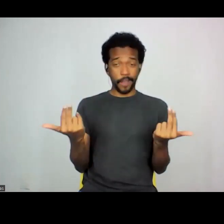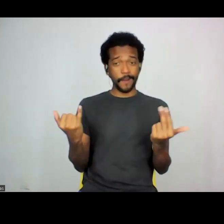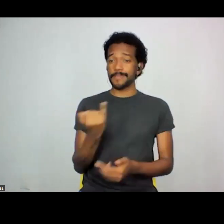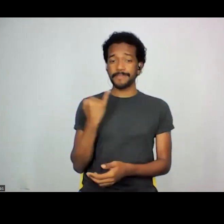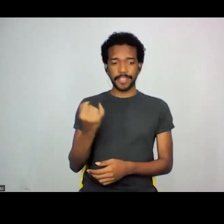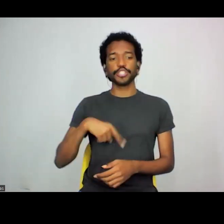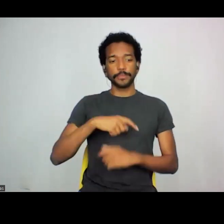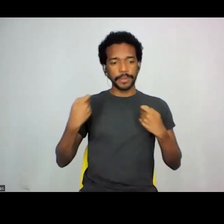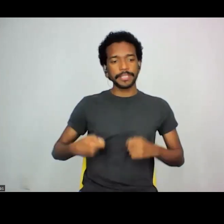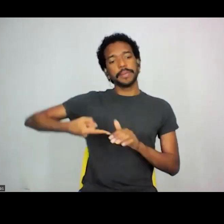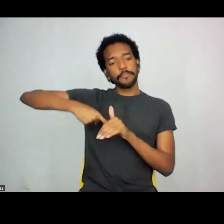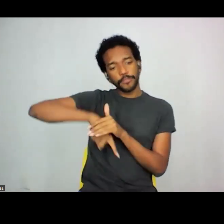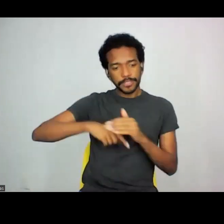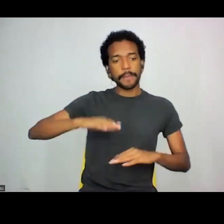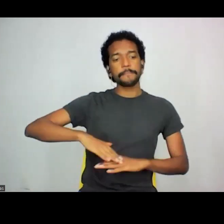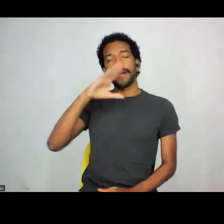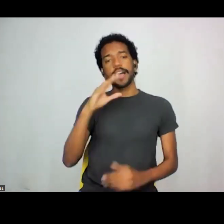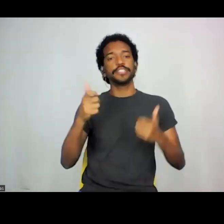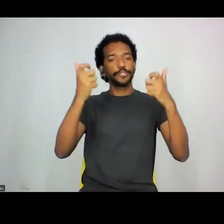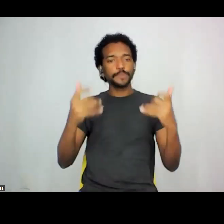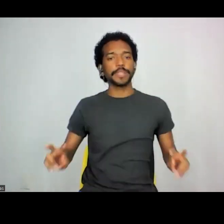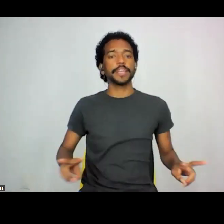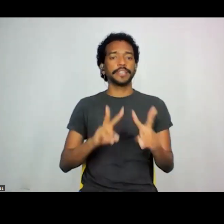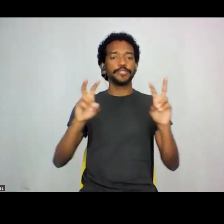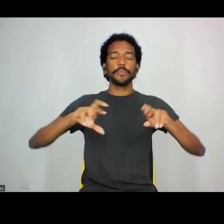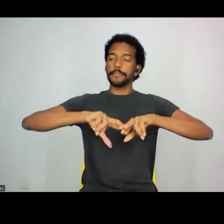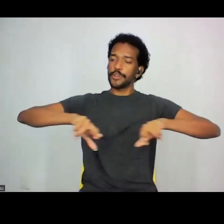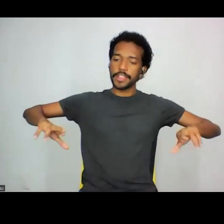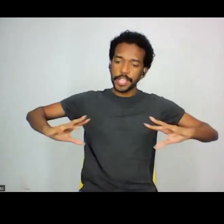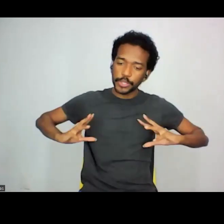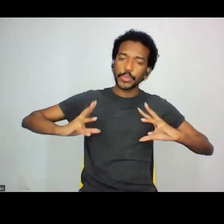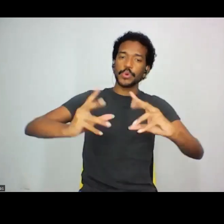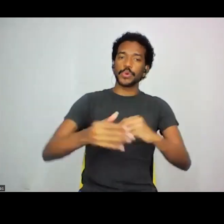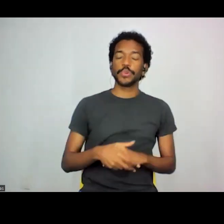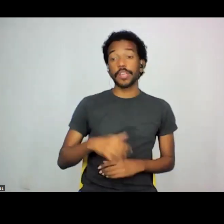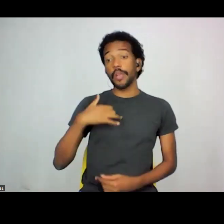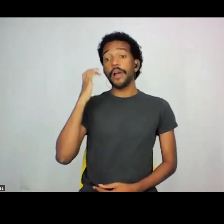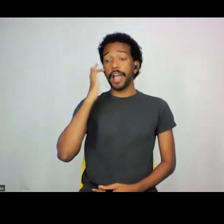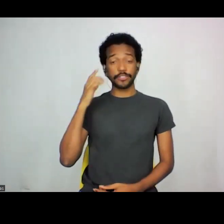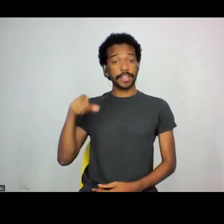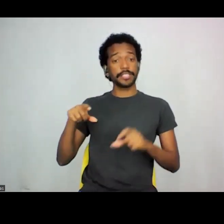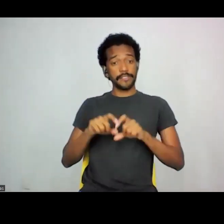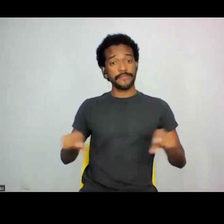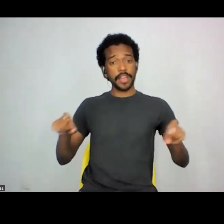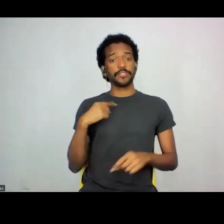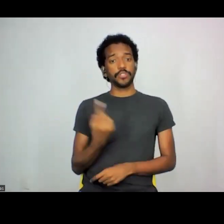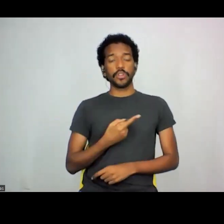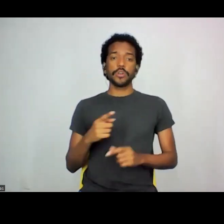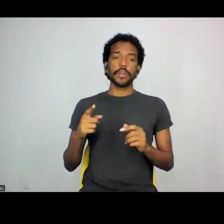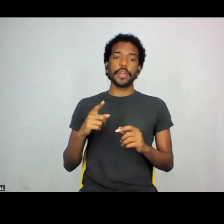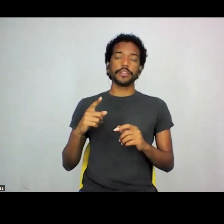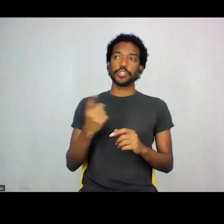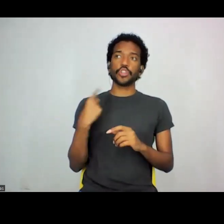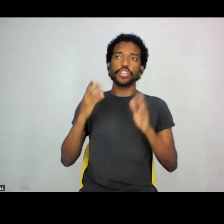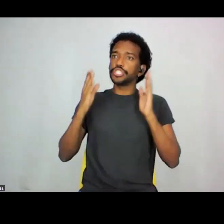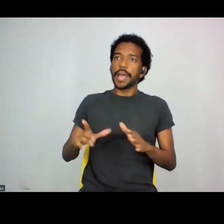aprofundar um pouco mais, falar sobre essas pluralidades todas, acho que essa frase, já estamos no outro mundo possível,